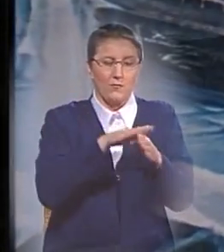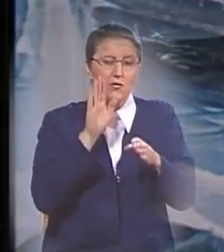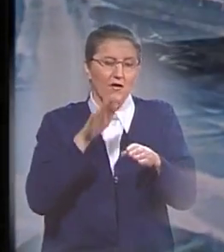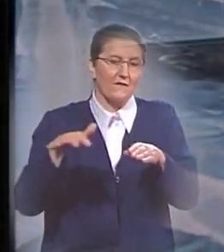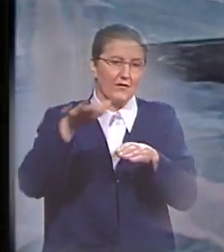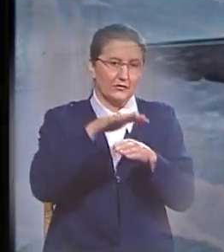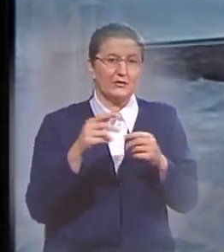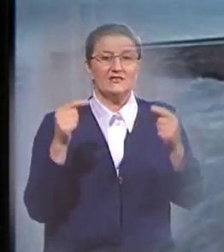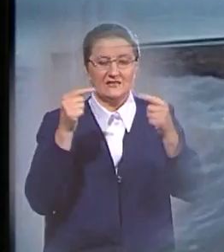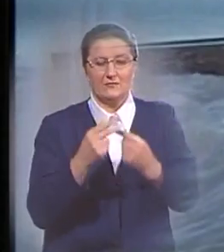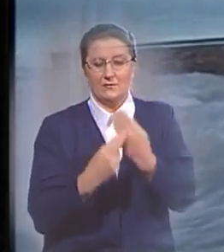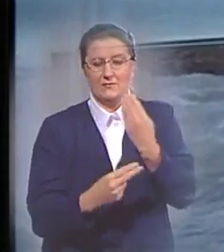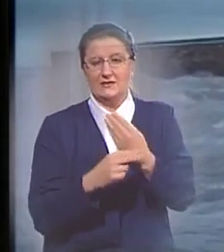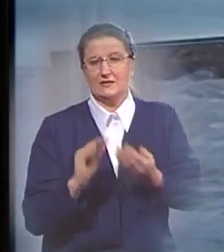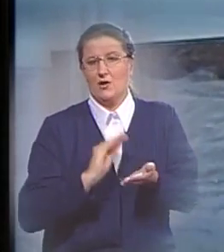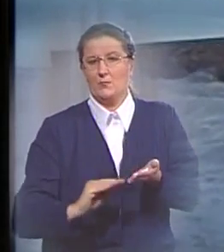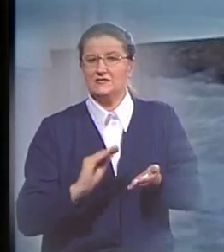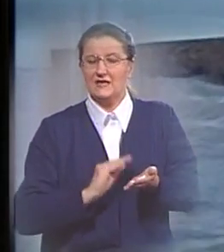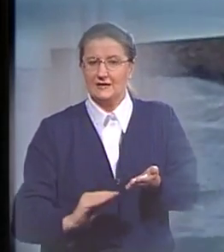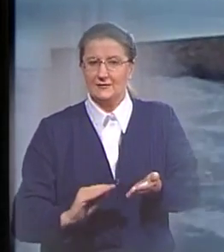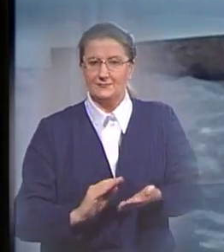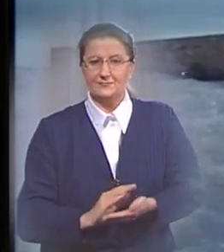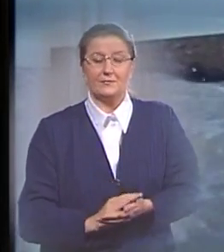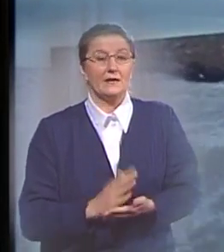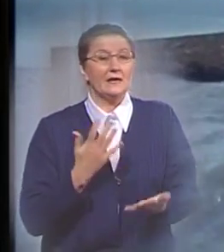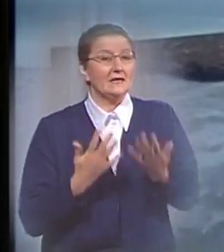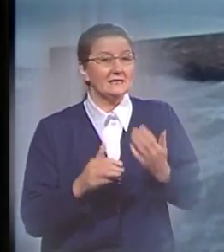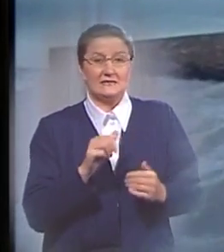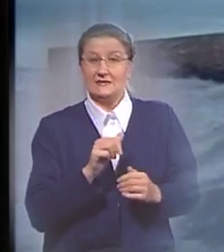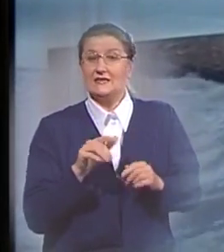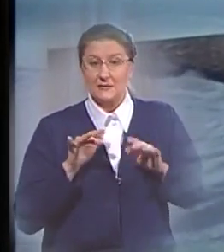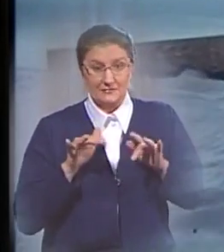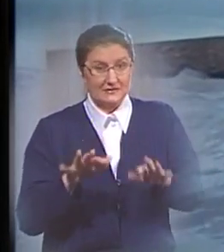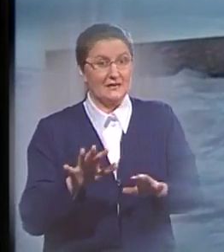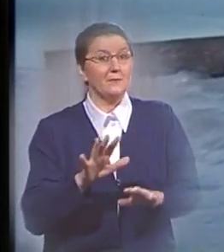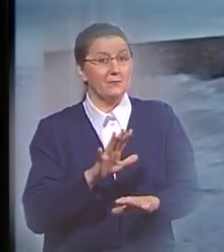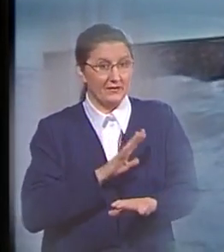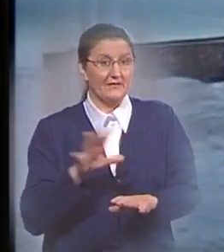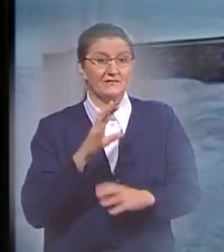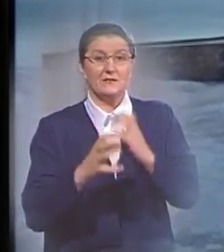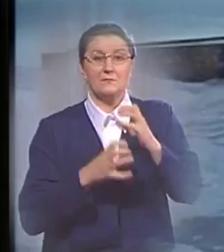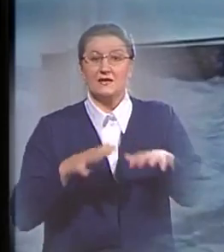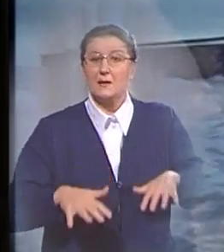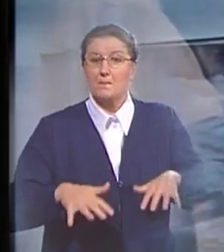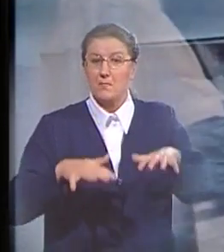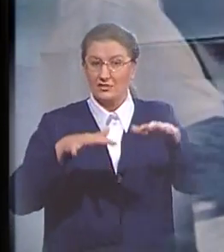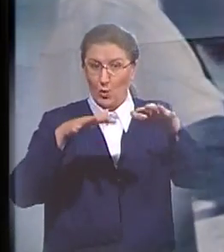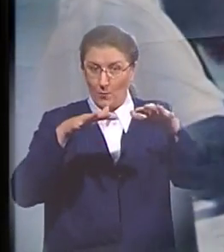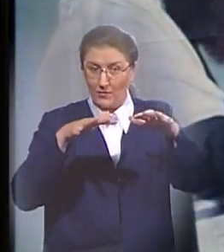с библейским описанием. Если на самом деле был всемирный потоп, и все мы происходим одное,